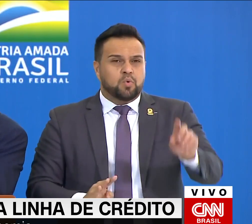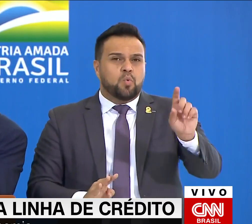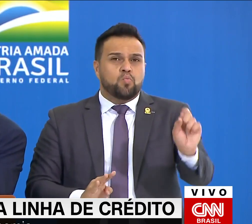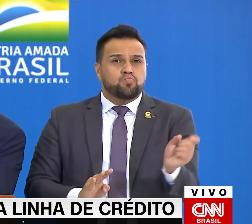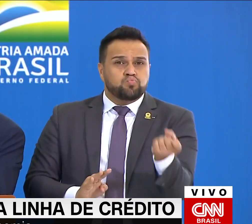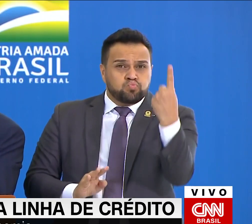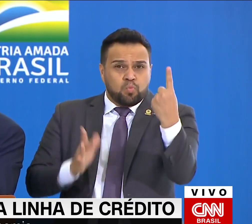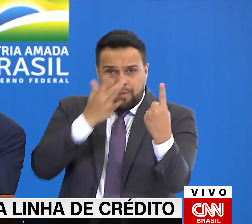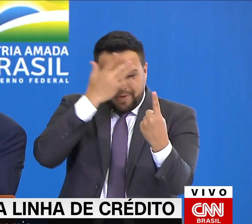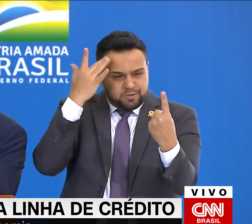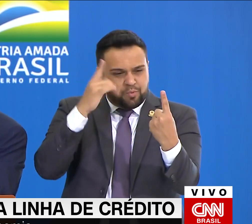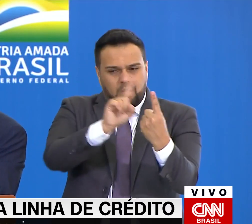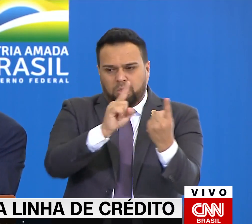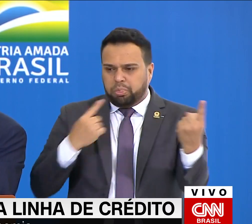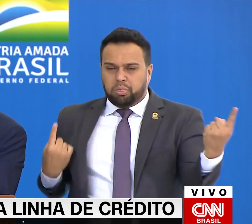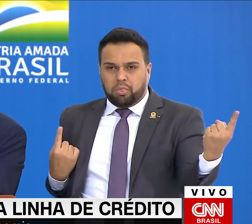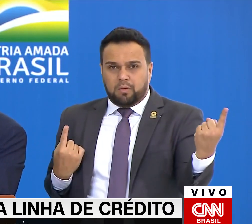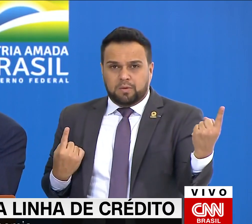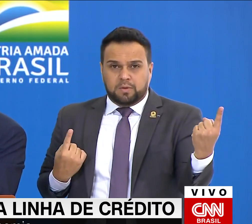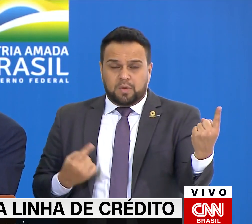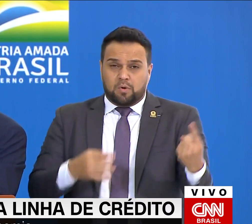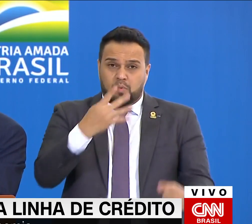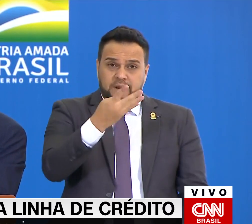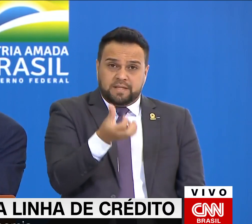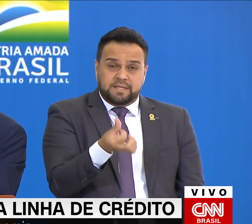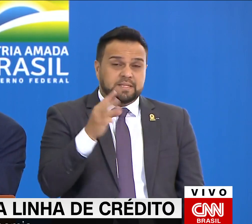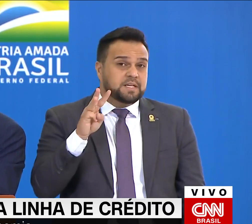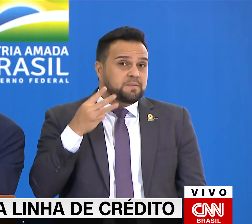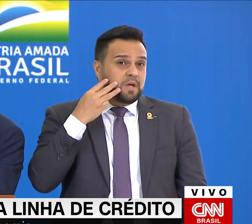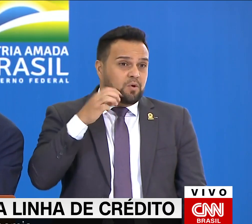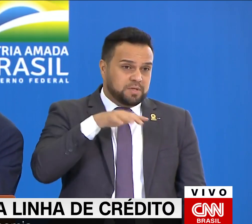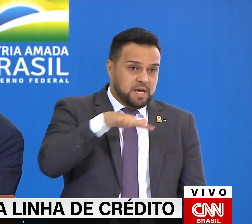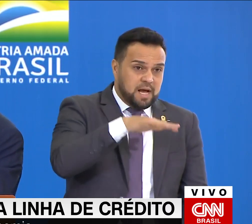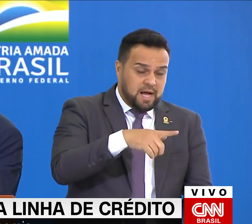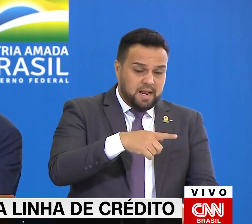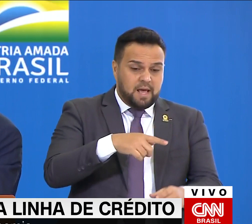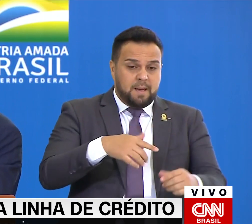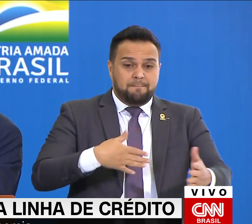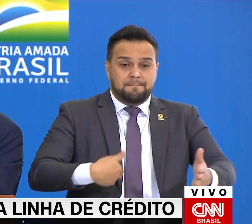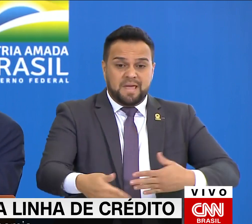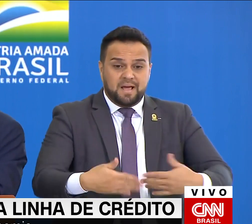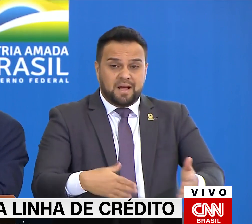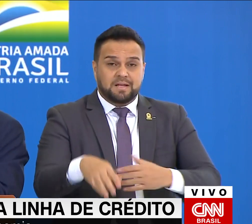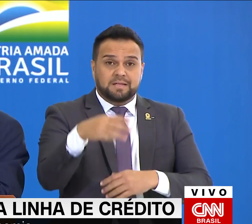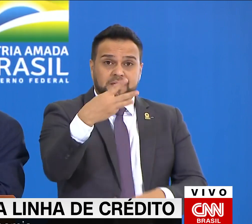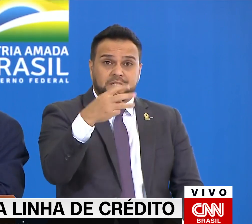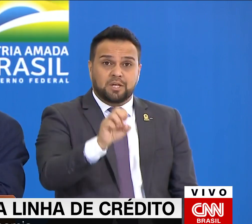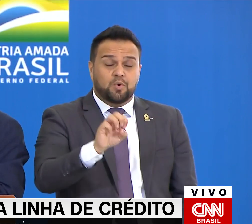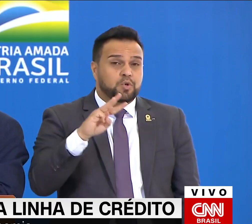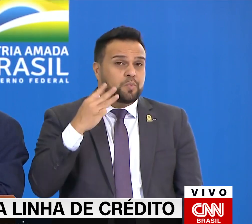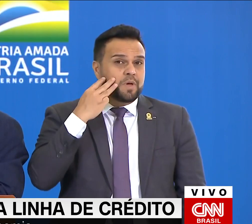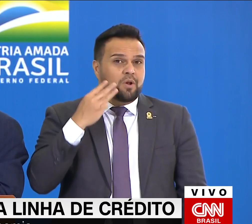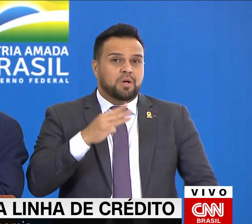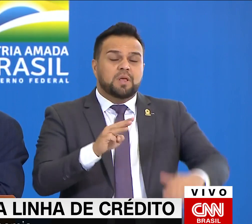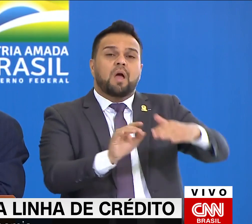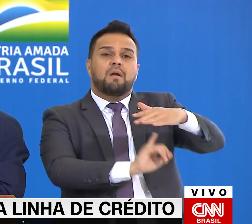São 46 milhões no mercado formal e são 38 milhões na informalidade.